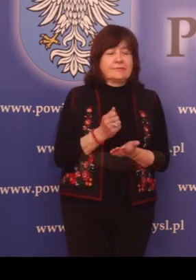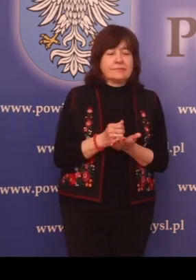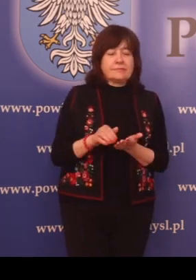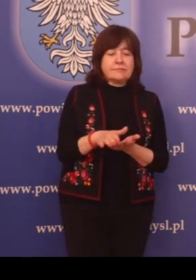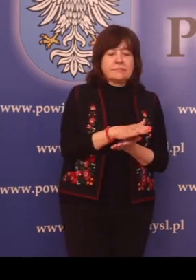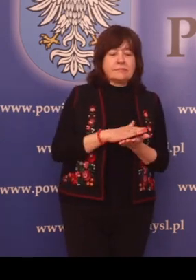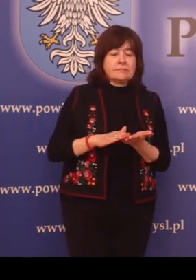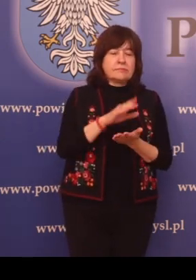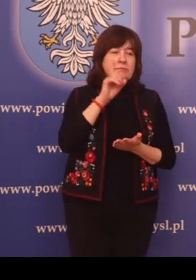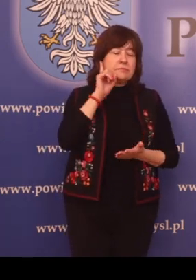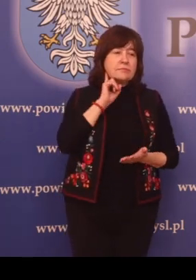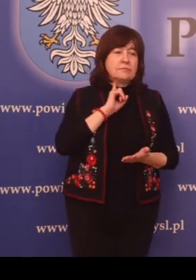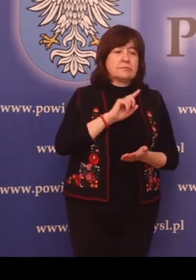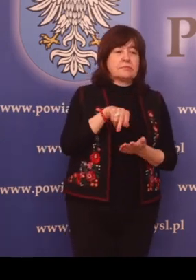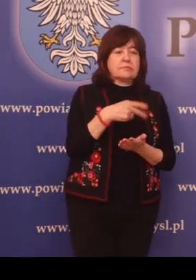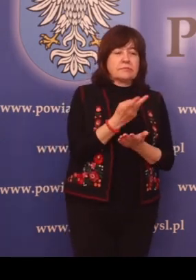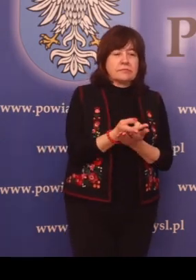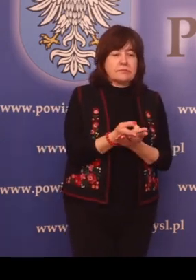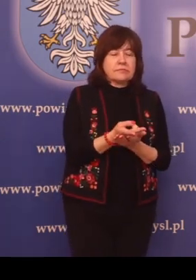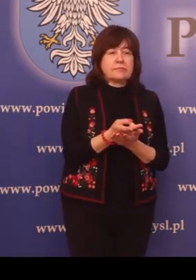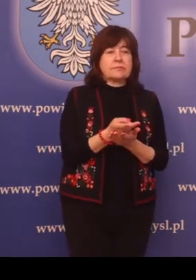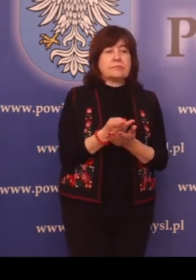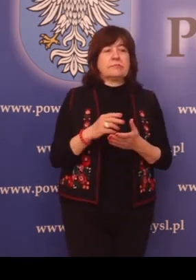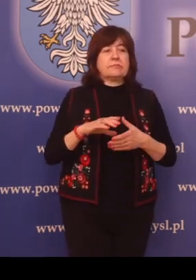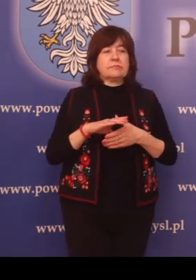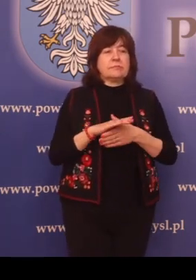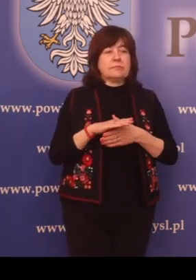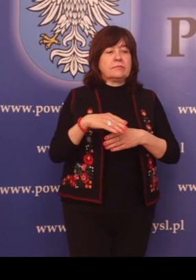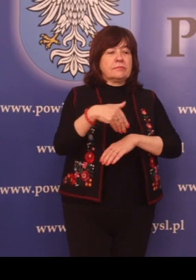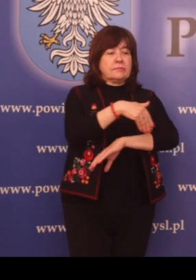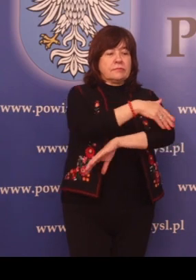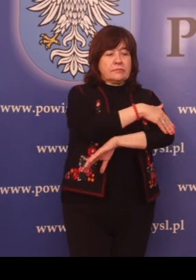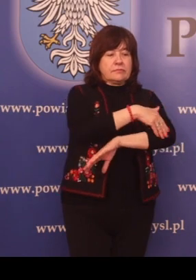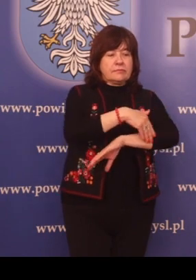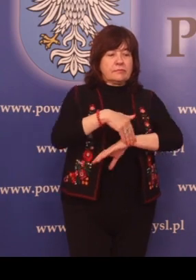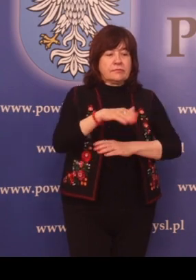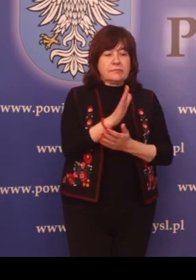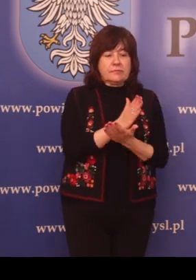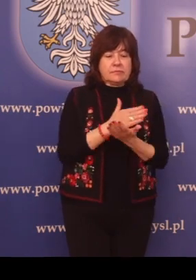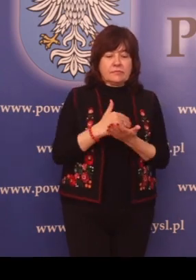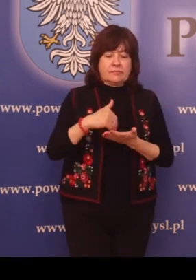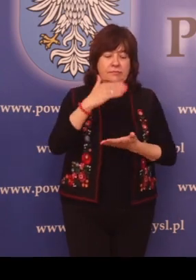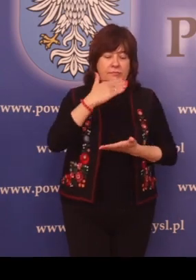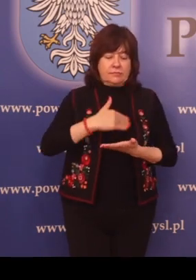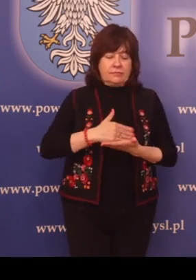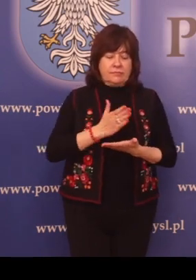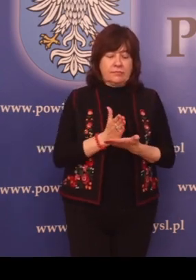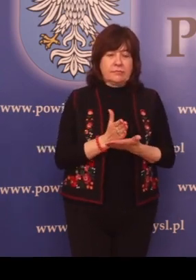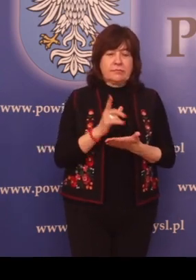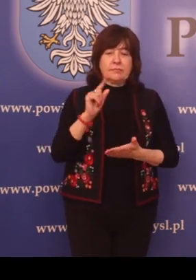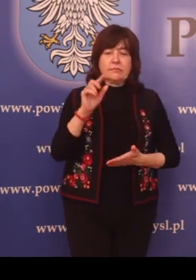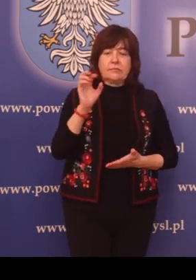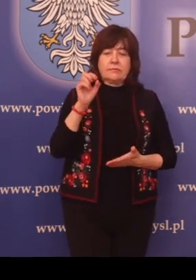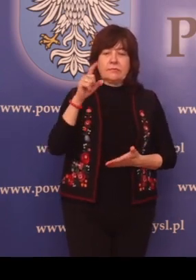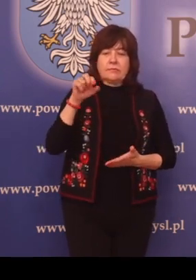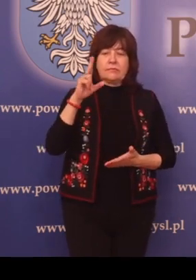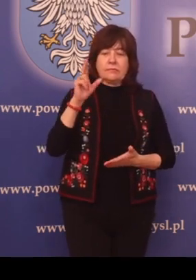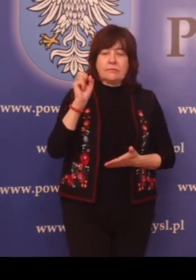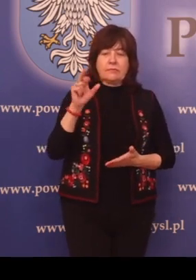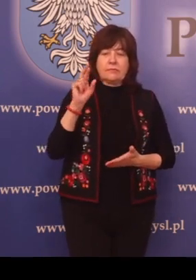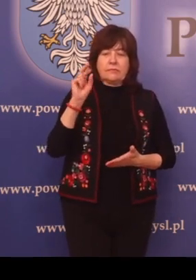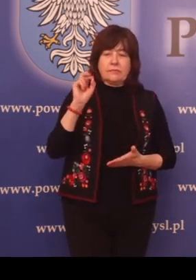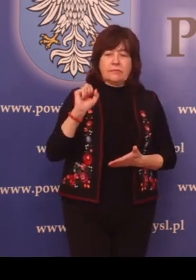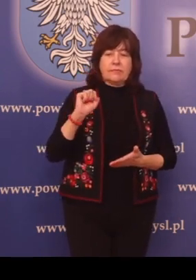Powiat przemyski położony jest we wschodniej części województwa podkarpackiego. Warto zajmuje